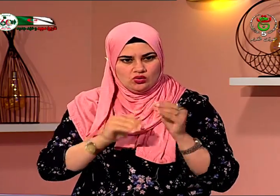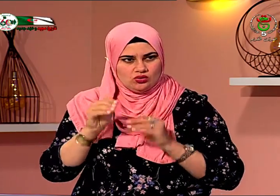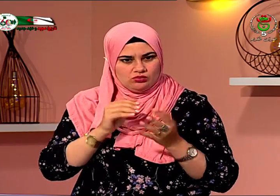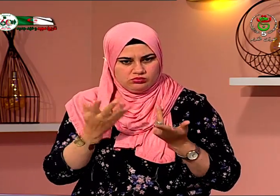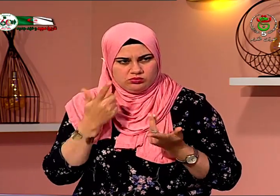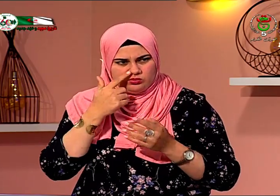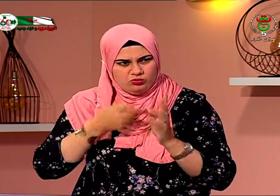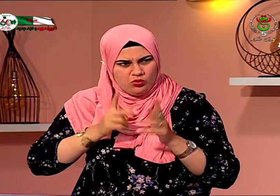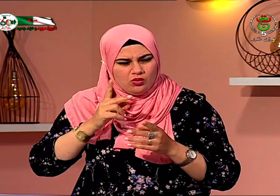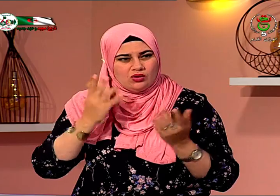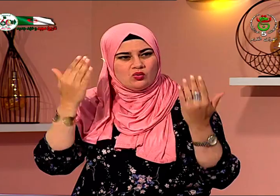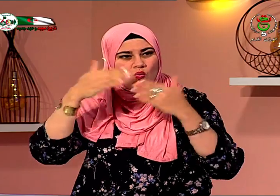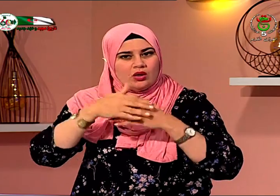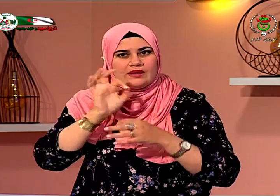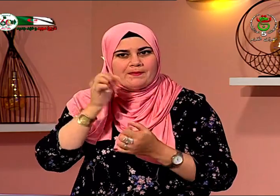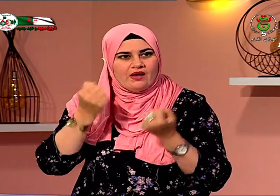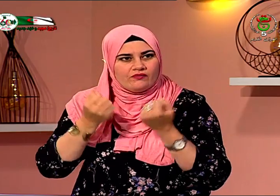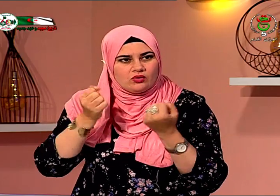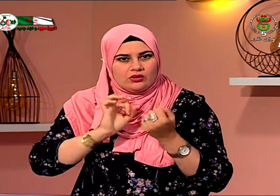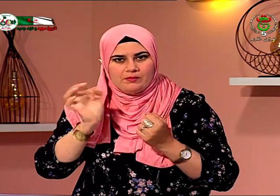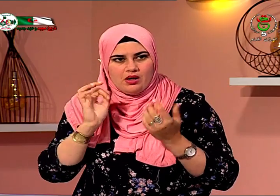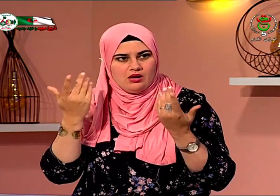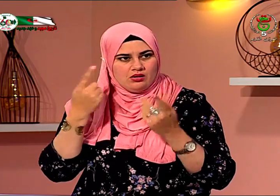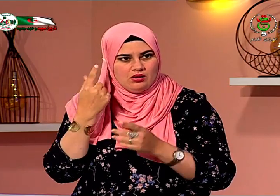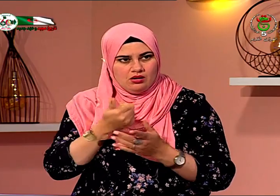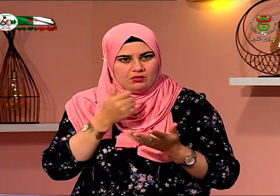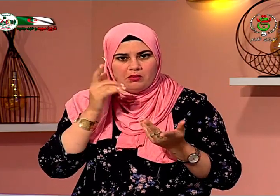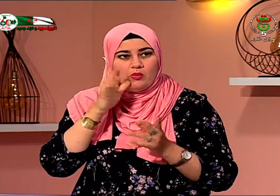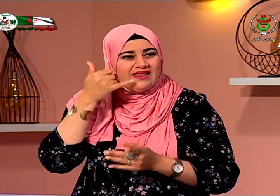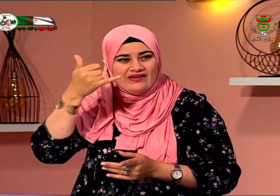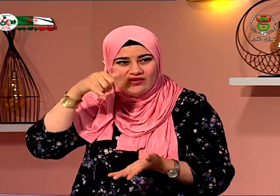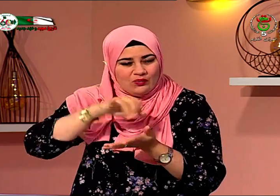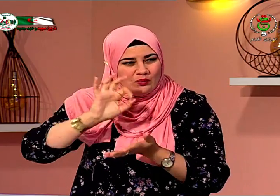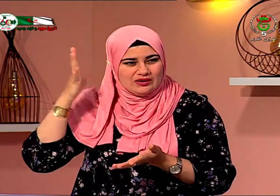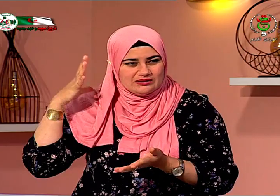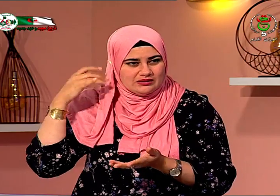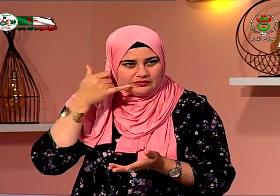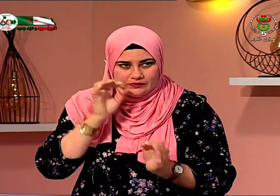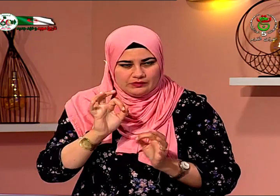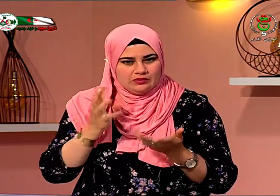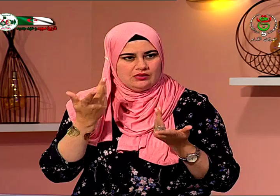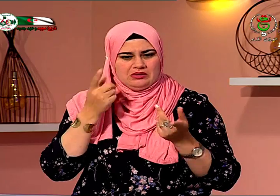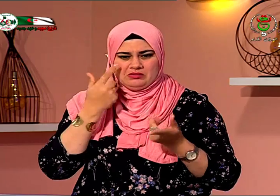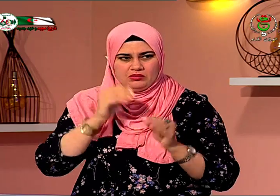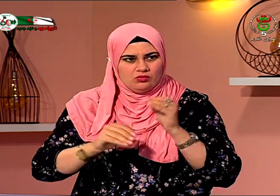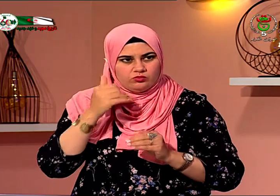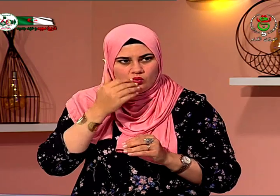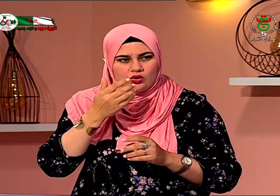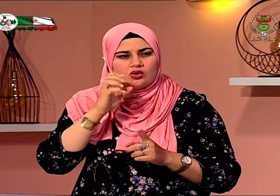والدتي فقط فلم تتمكن من من معرفة ما بي فحرارتي مرتفعة ولم يكن الهاتف في ذلك الوقت